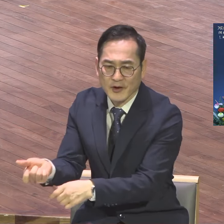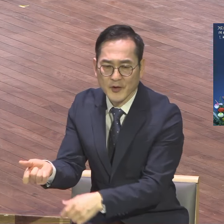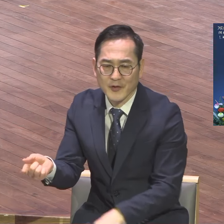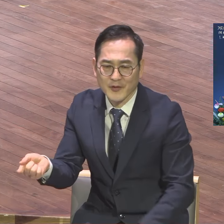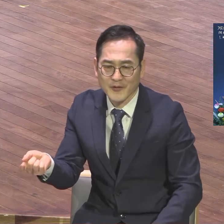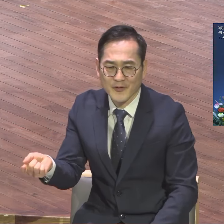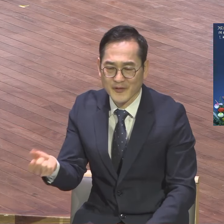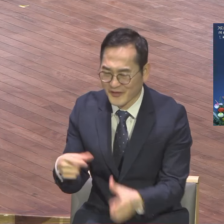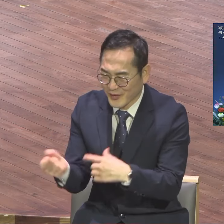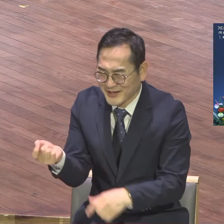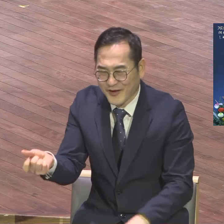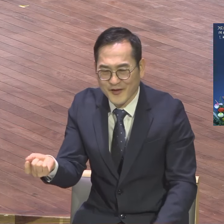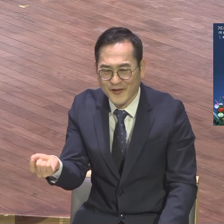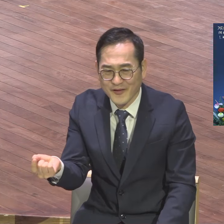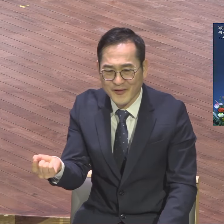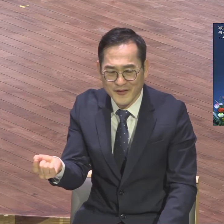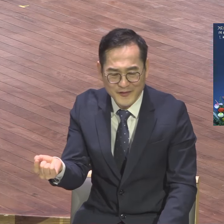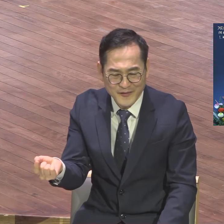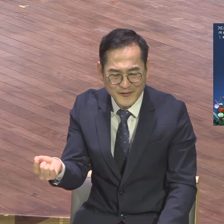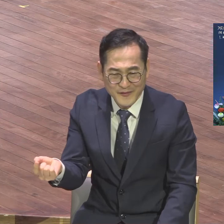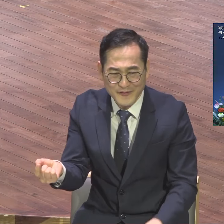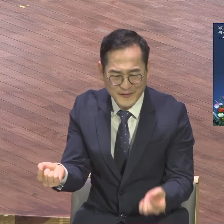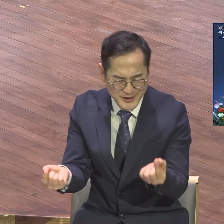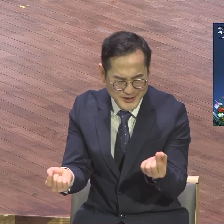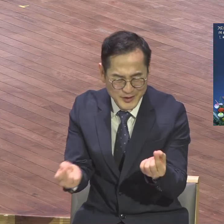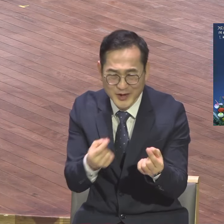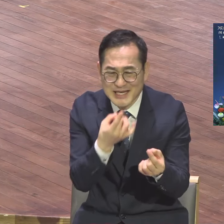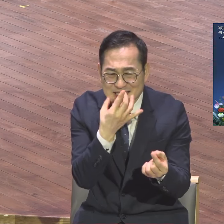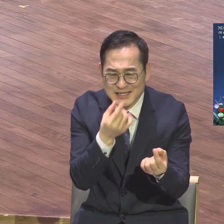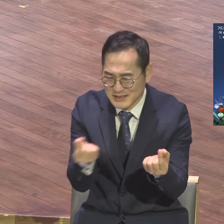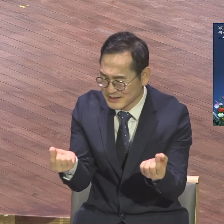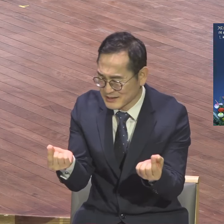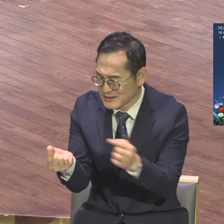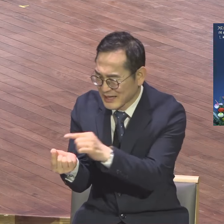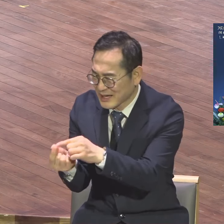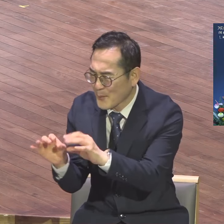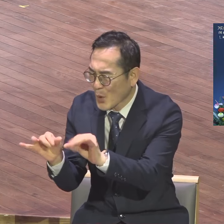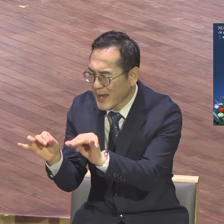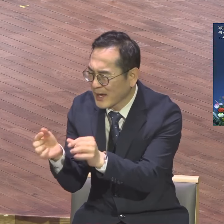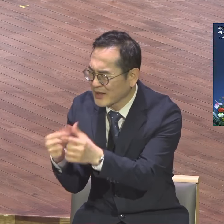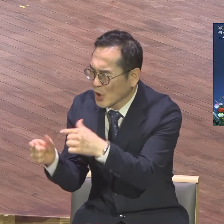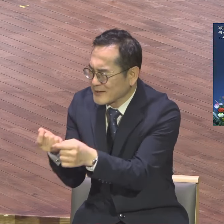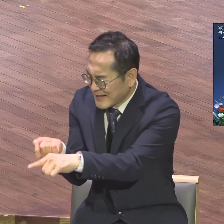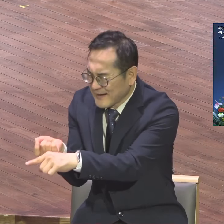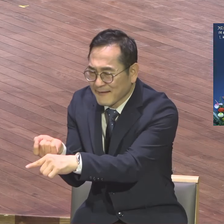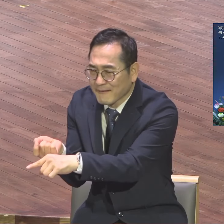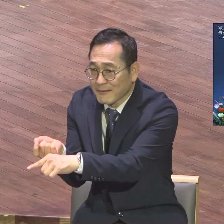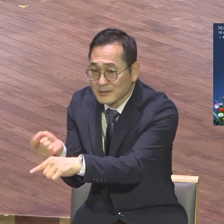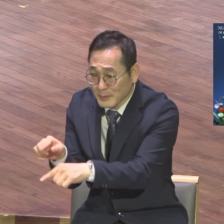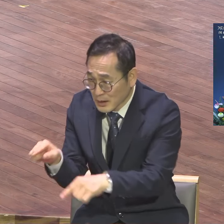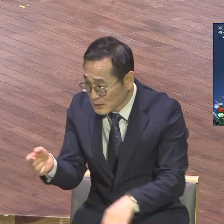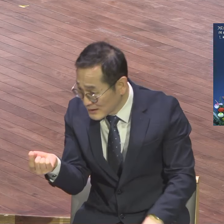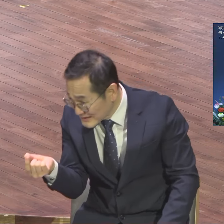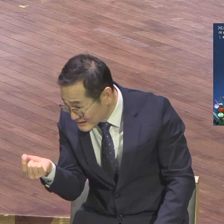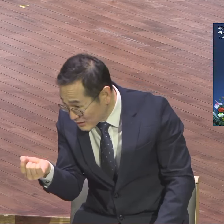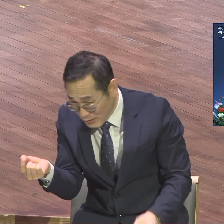모래알이 개다시가 더 적죠. 적기는 그런데 왜 개다시의 비유를 했냐. 작은 거 말하면 모래알이죠.